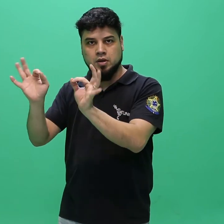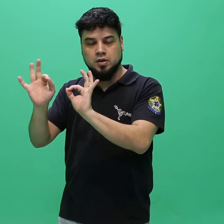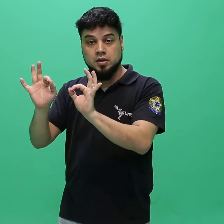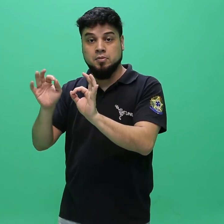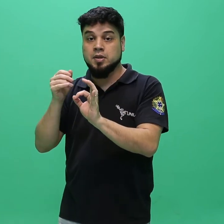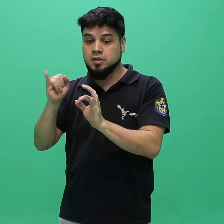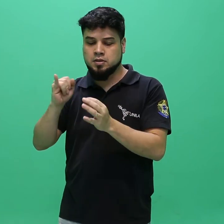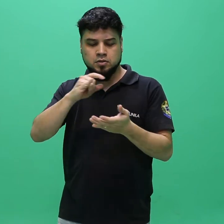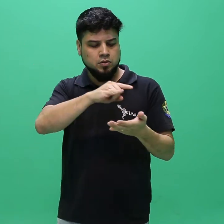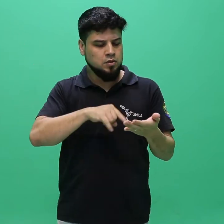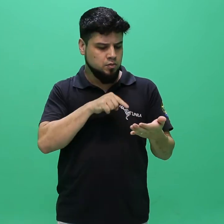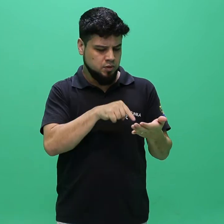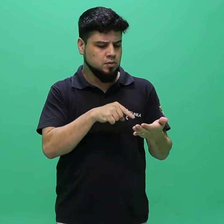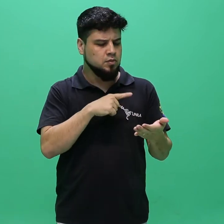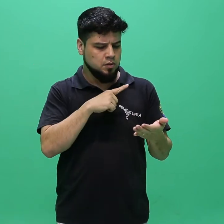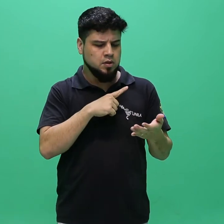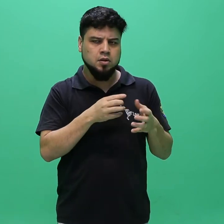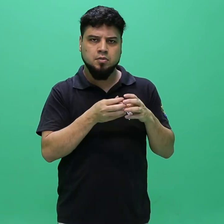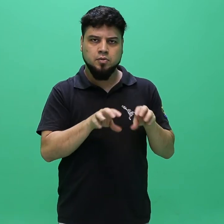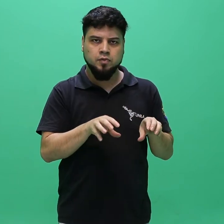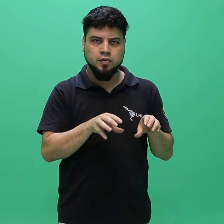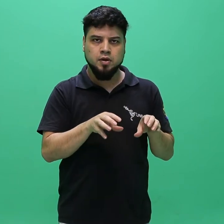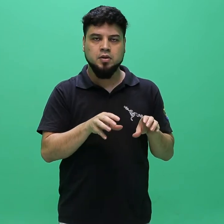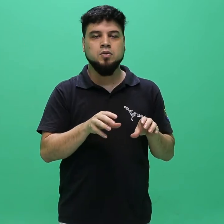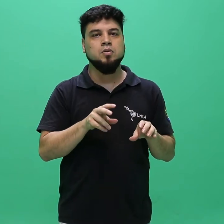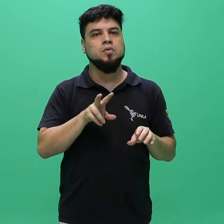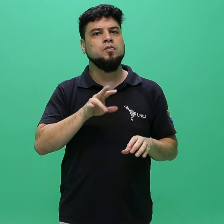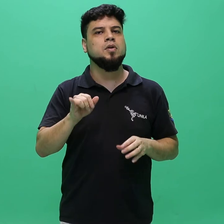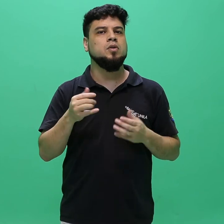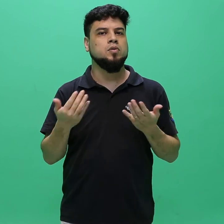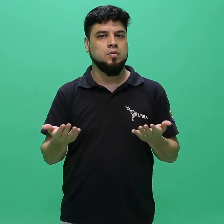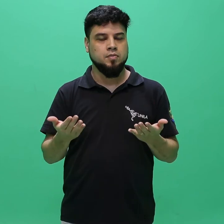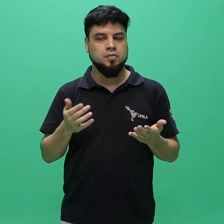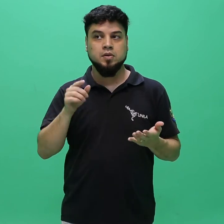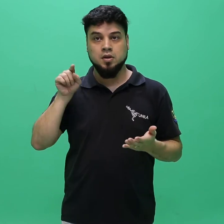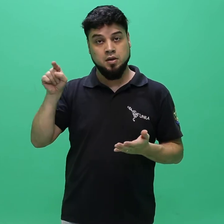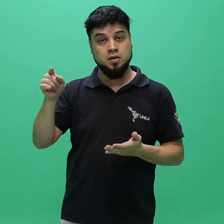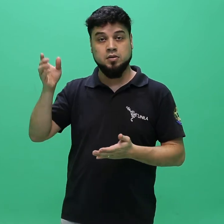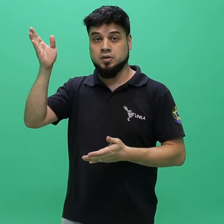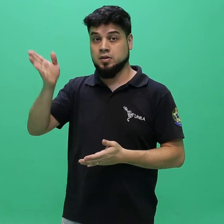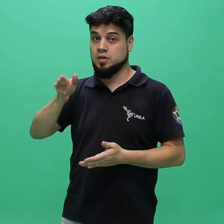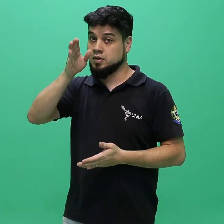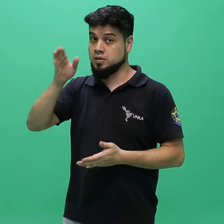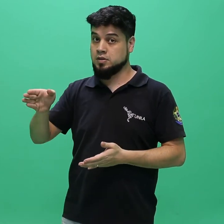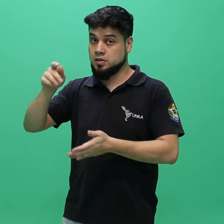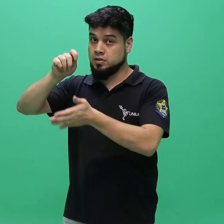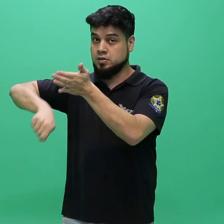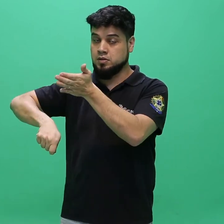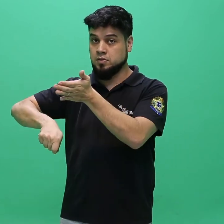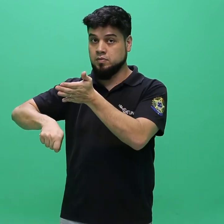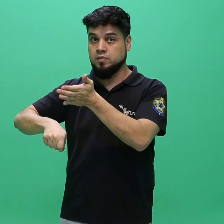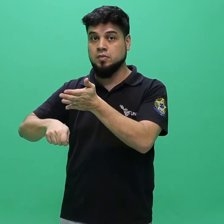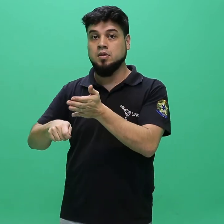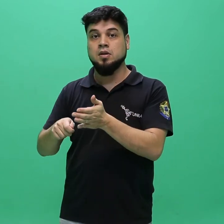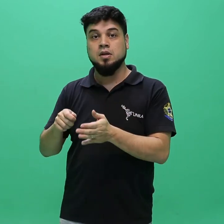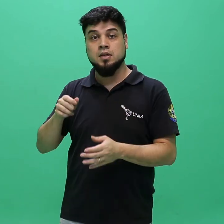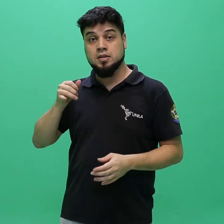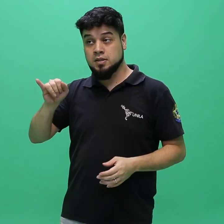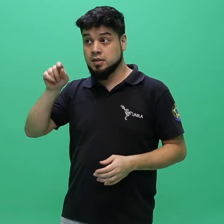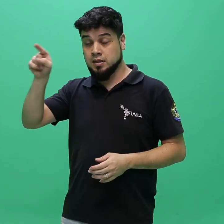menção de reprovação nos documentos enviados acarretará o indeferimento da inscrição do candidato,